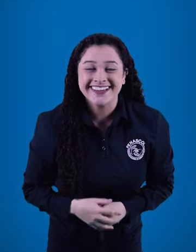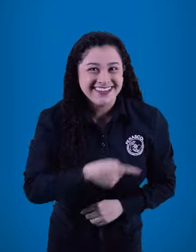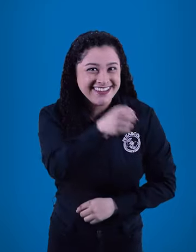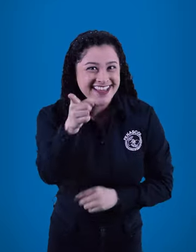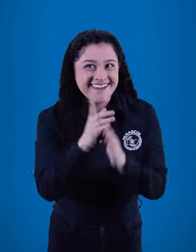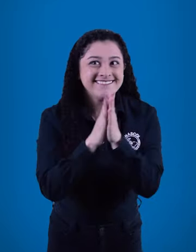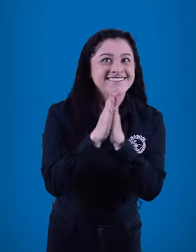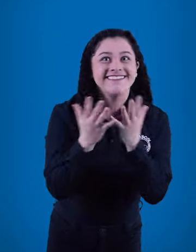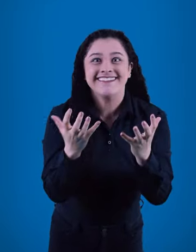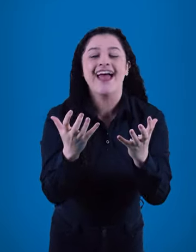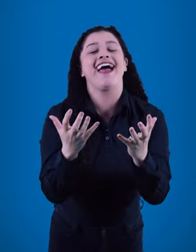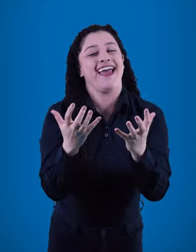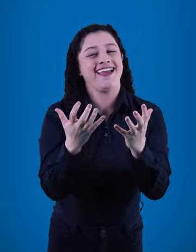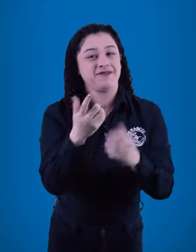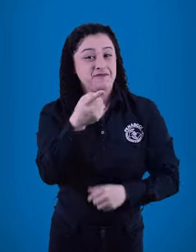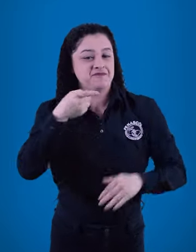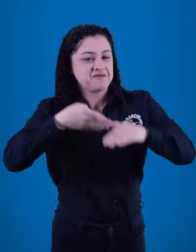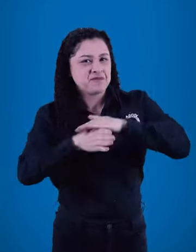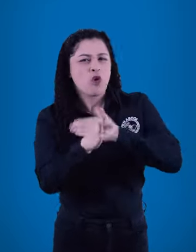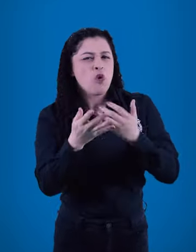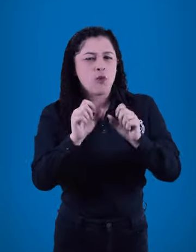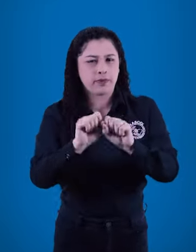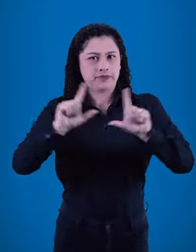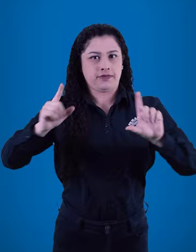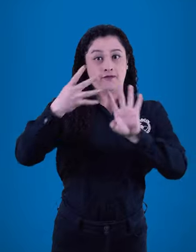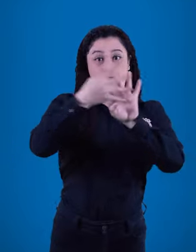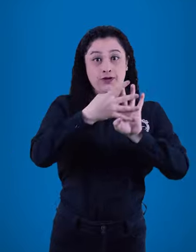¿Te gustaría participar? Mira el formulario